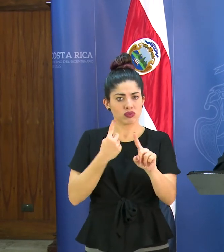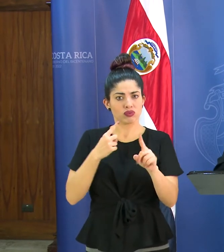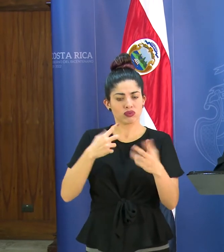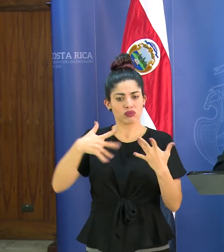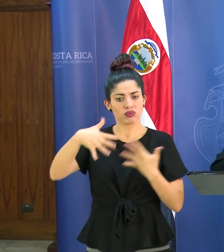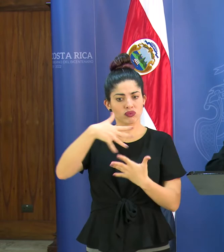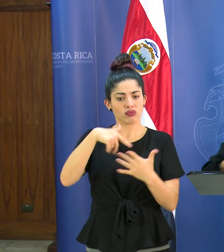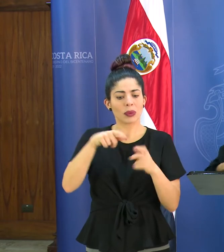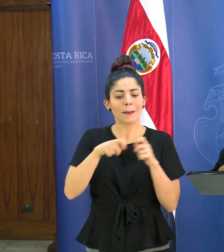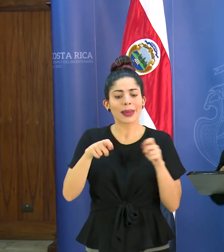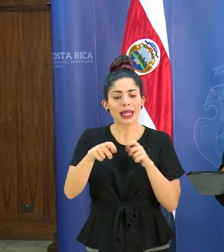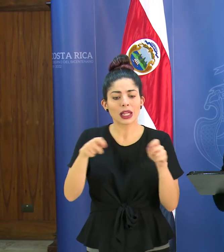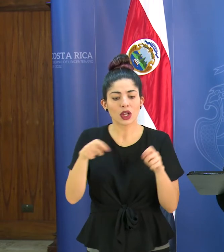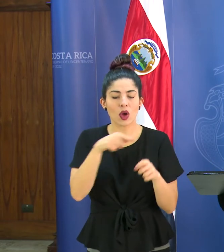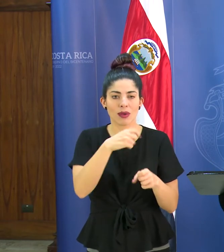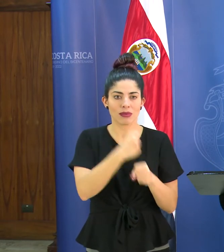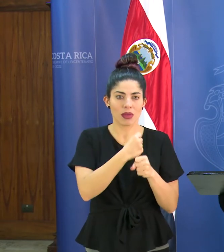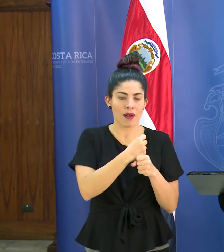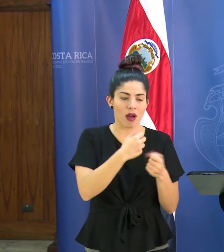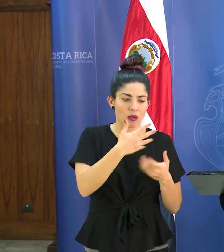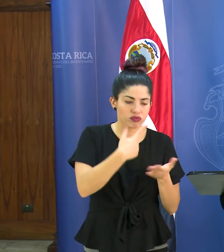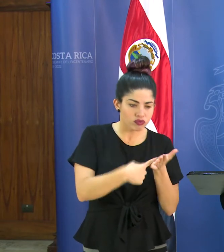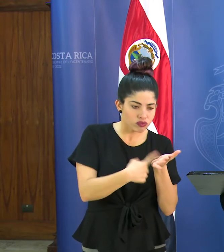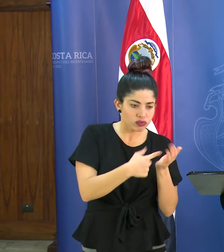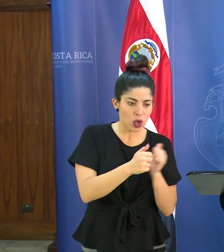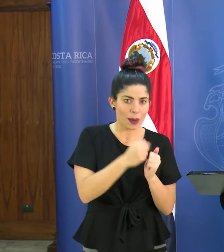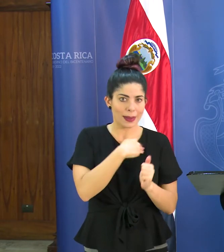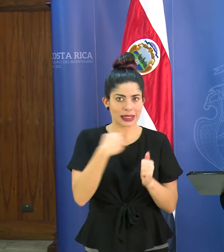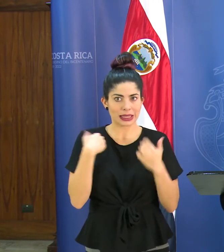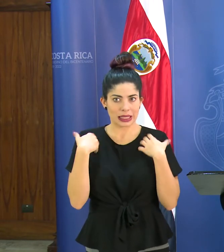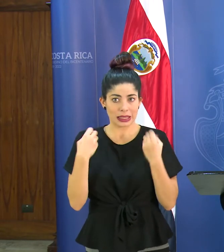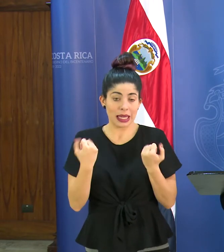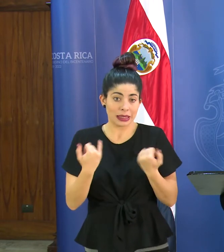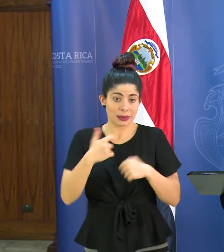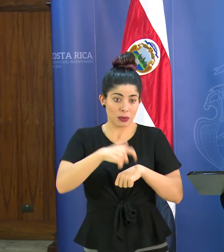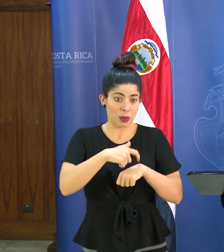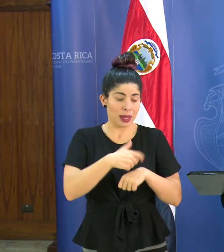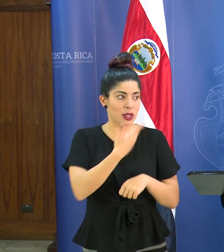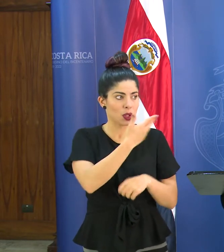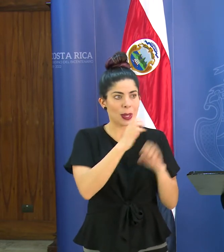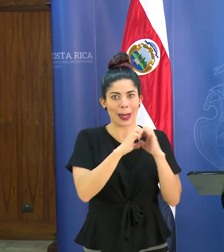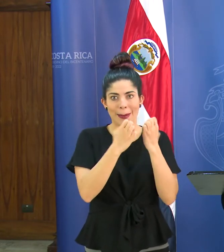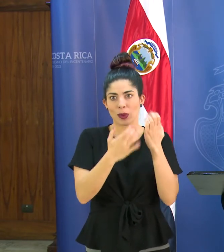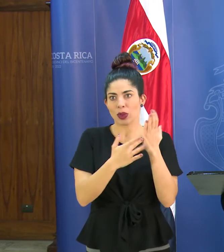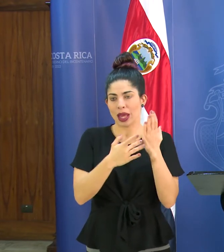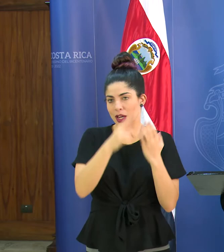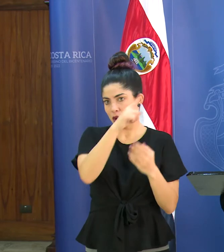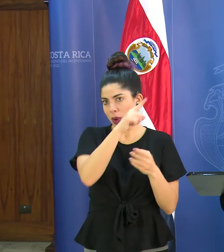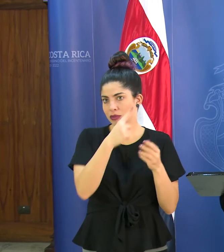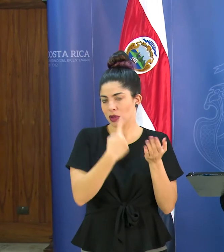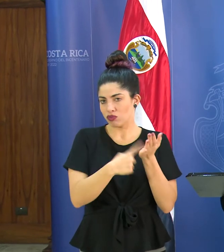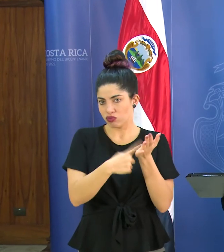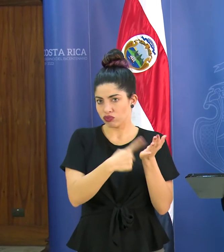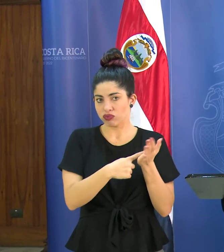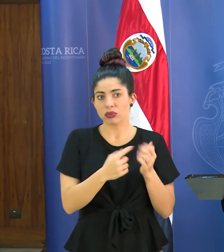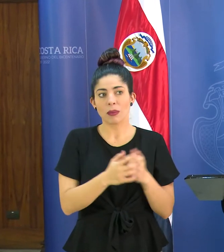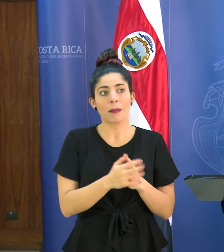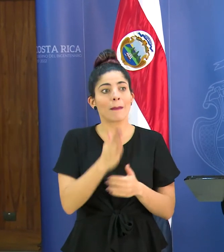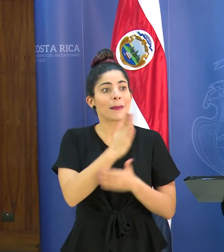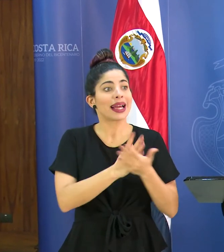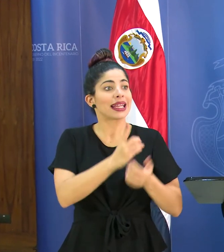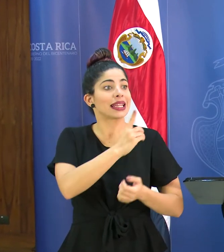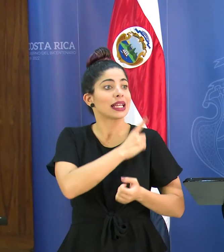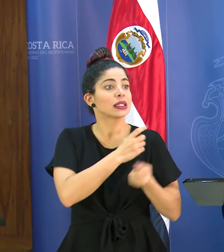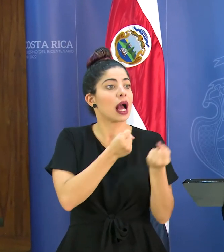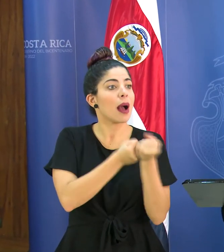determinando hoy en trabajo conjunto con el Ministerio de Salud en este momento ahí está el equipo técnico de la parte de dirección de